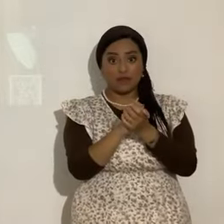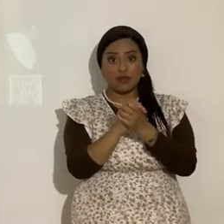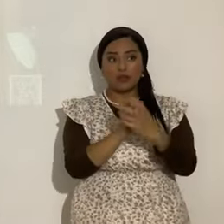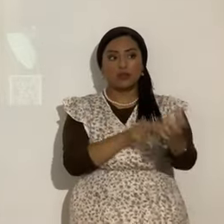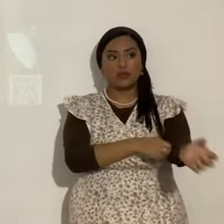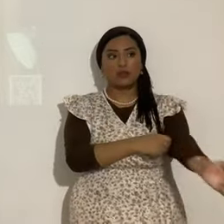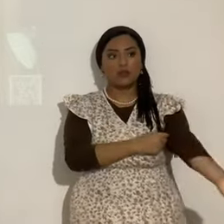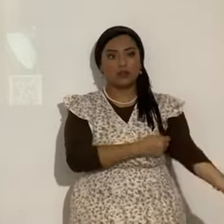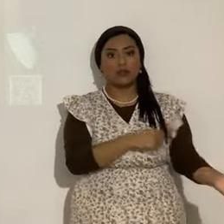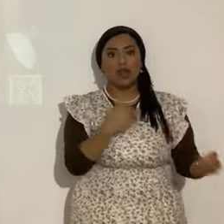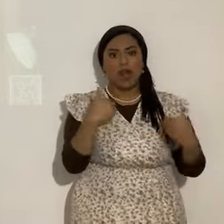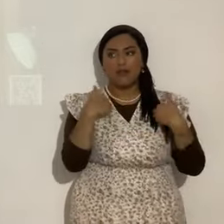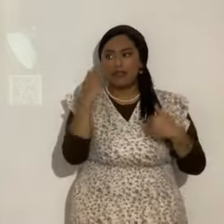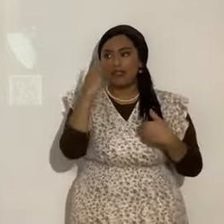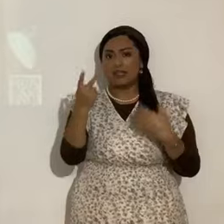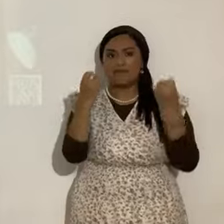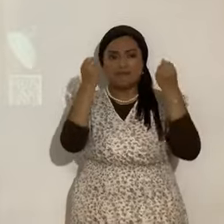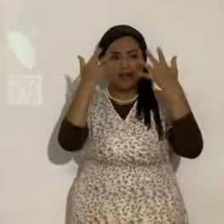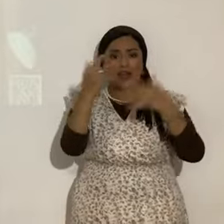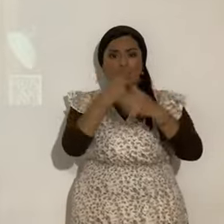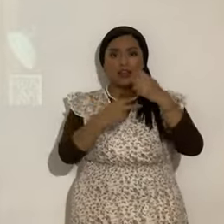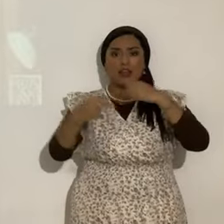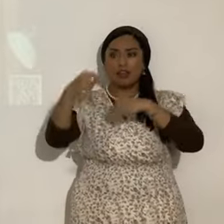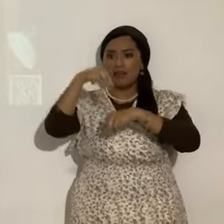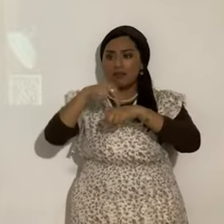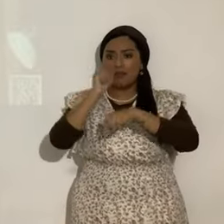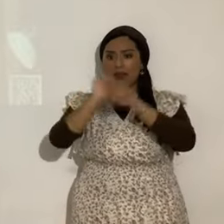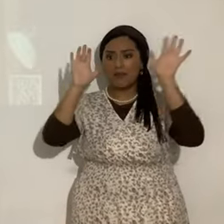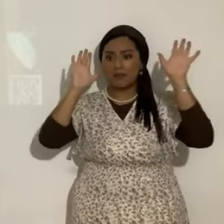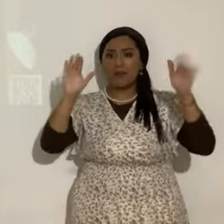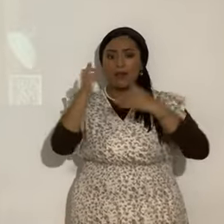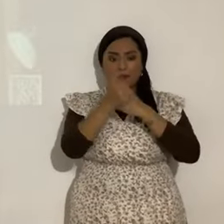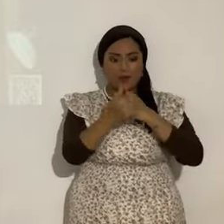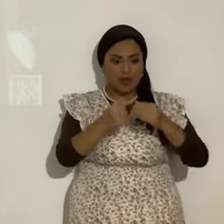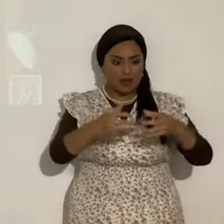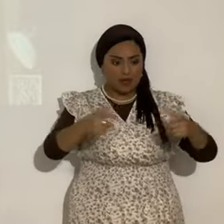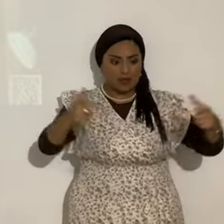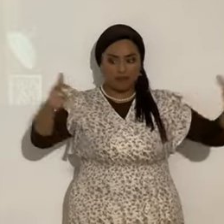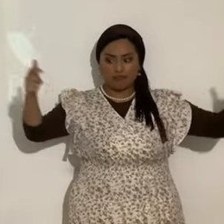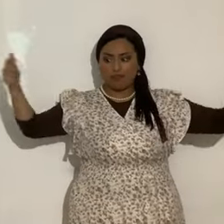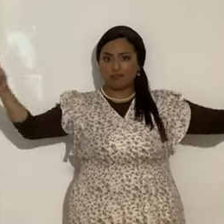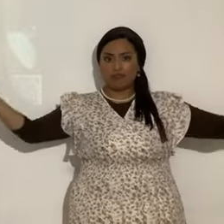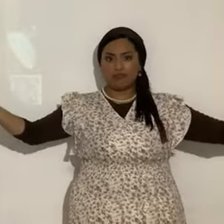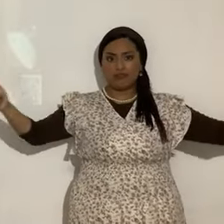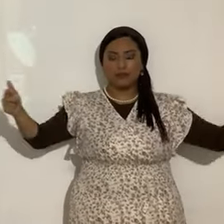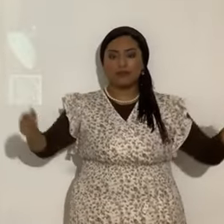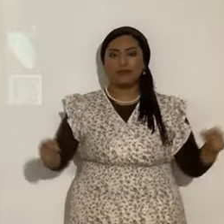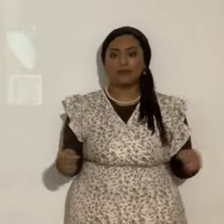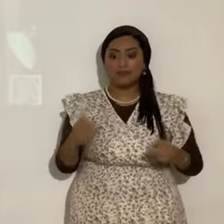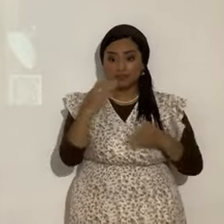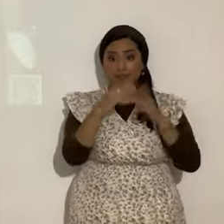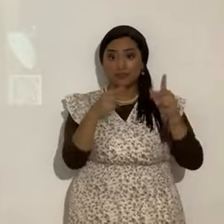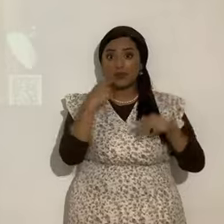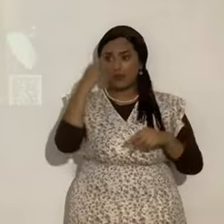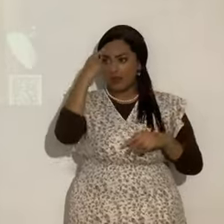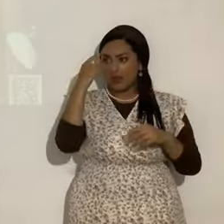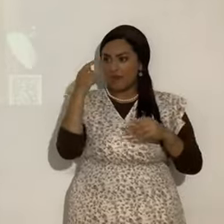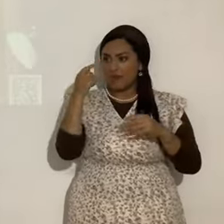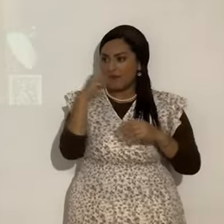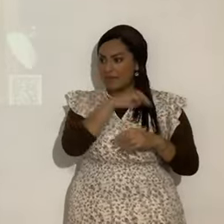Habían visto milagros de resurrección. Multiplicación de panes. Etcétera. Etcétera. ¿Podrá el Mesías. Hacer más milagros que éste?